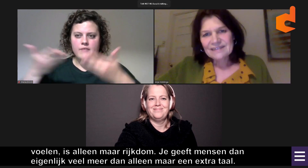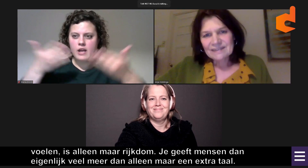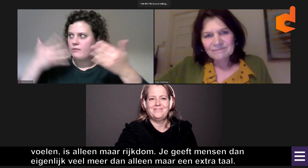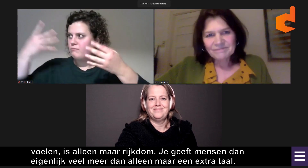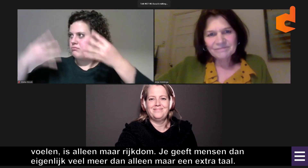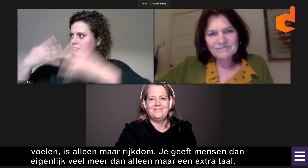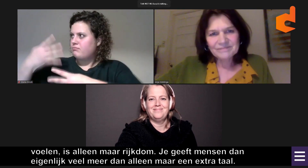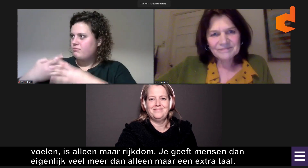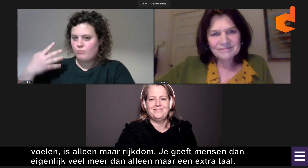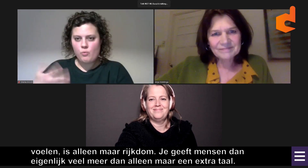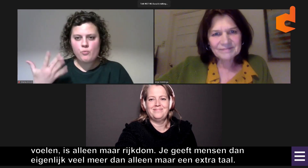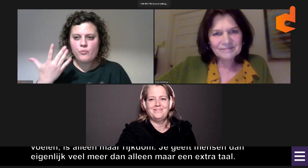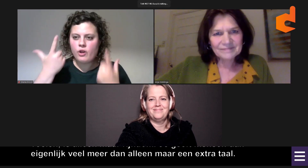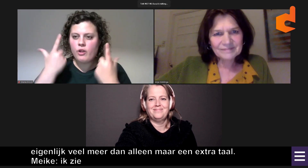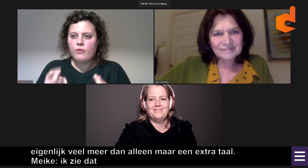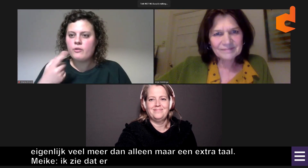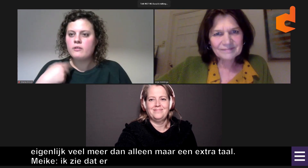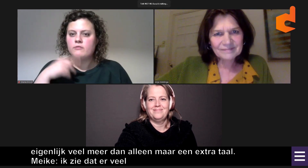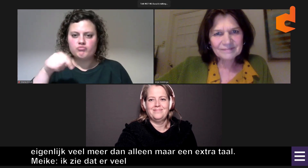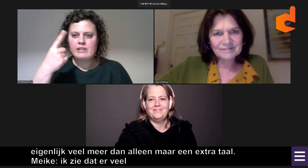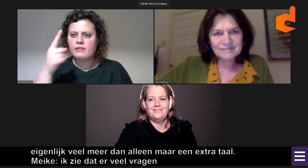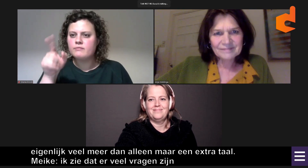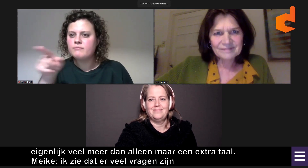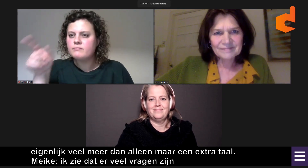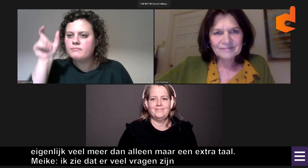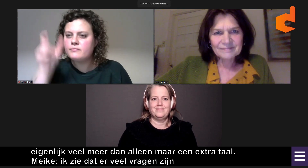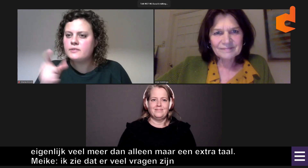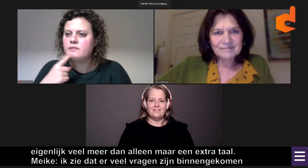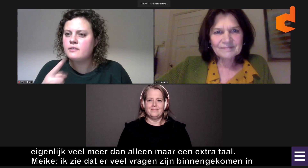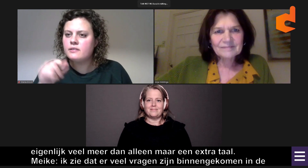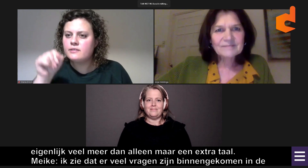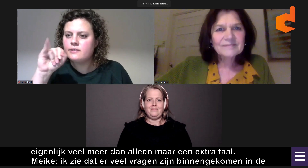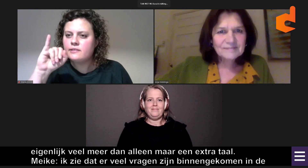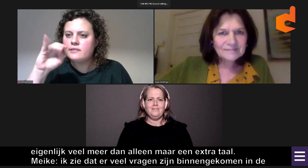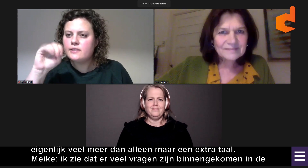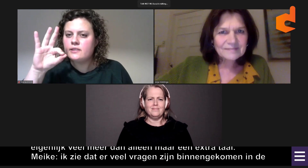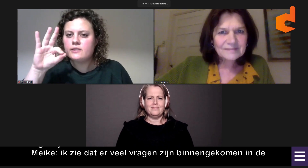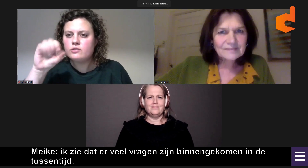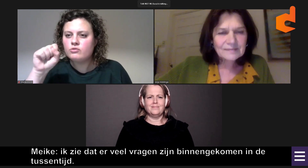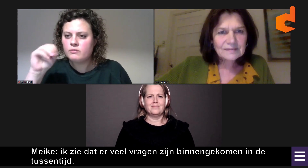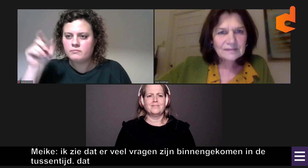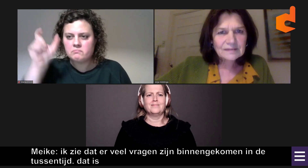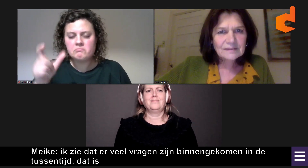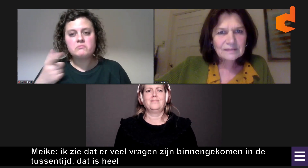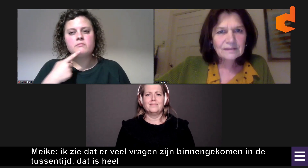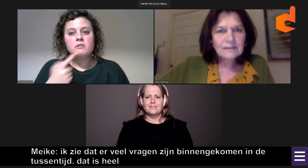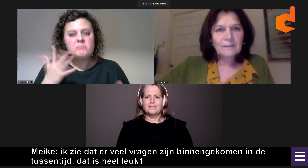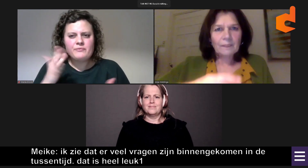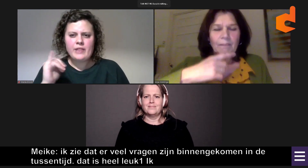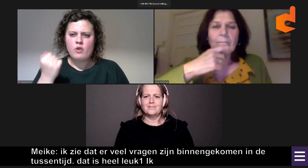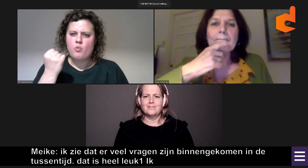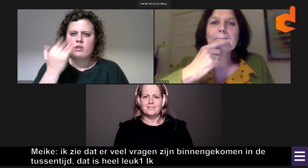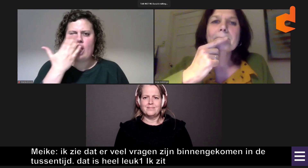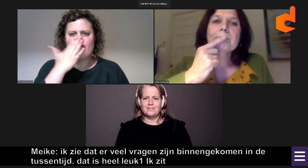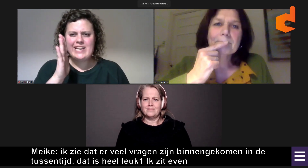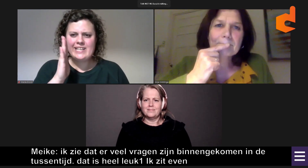Ja, ik zie dat er veel vragen zijn binnengekomen in de tussentijd. Dat is in elk geval heel erg leuk. Ik zit even te kijken. Er is een